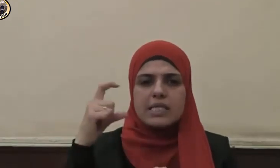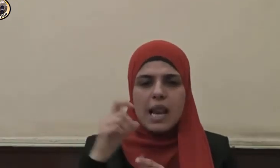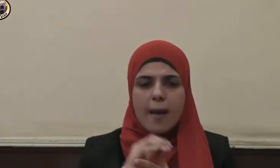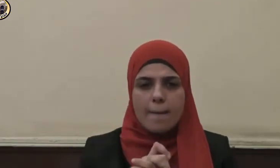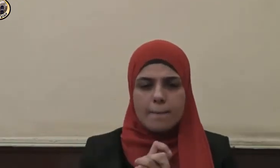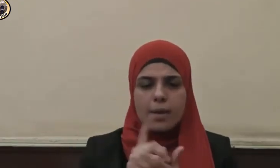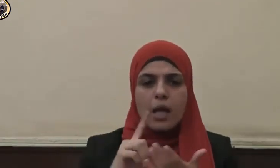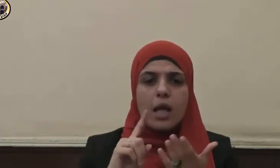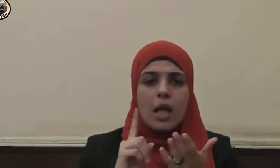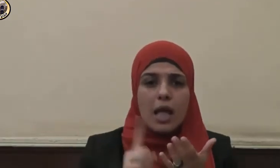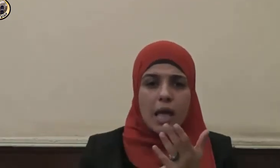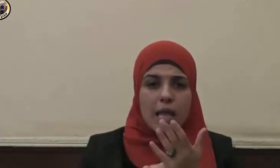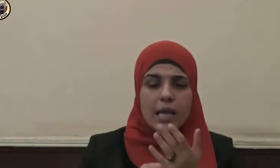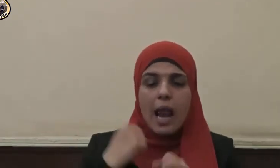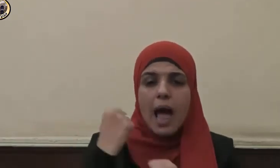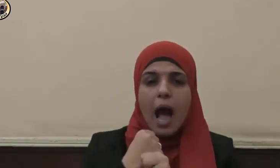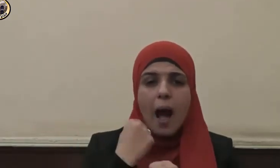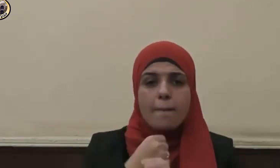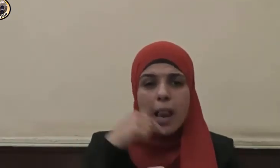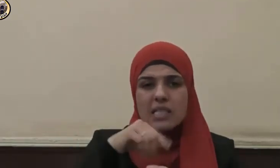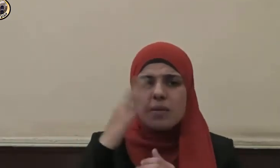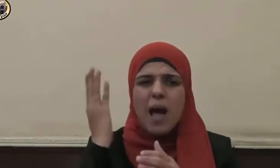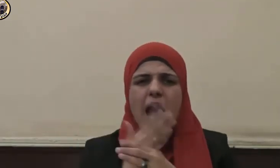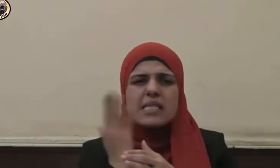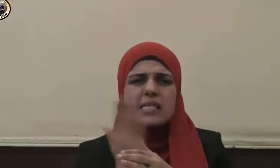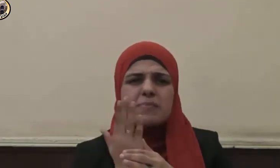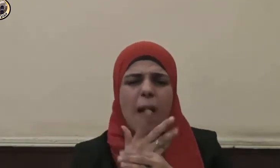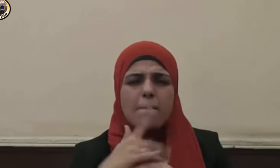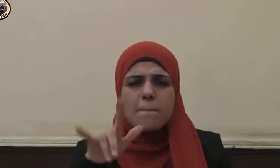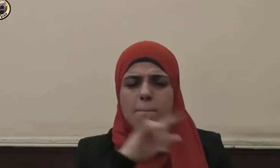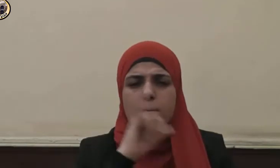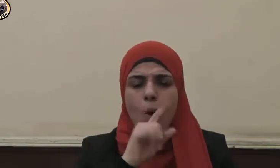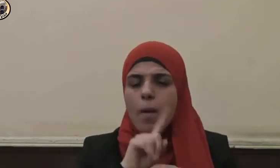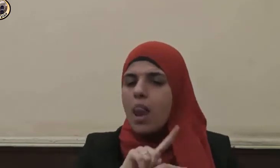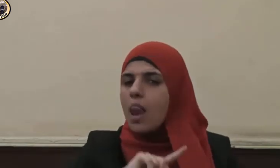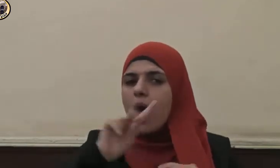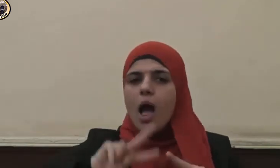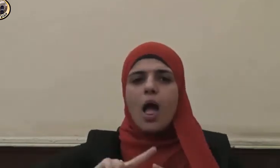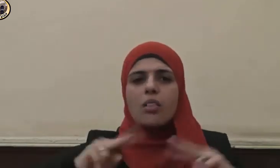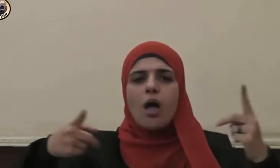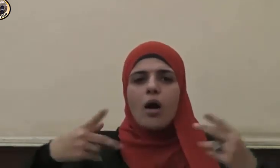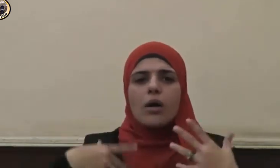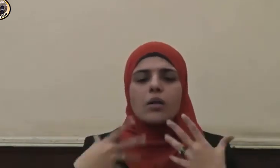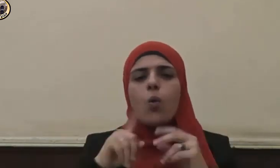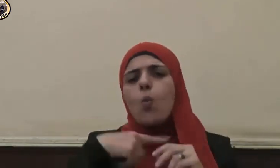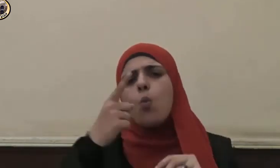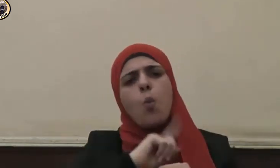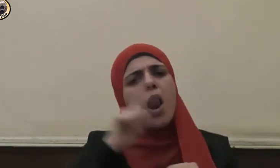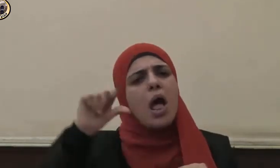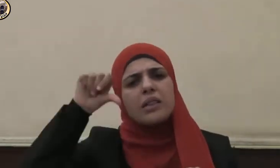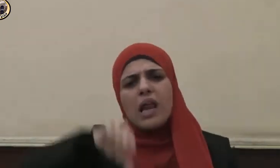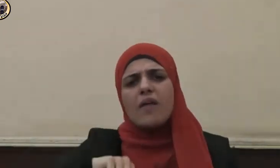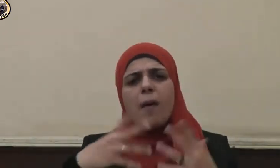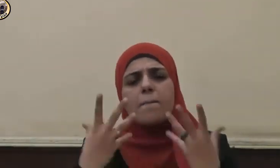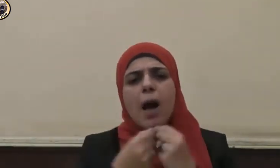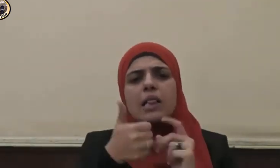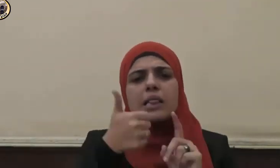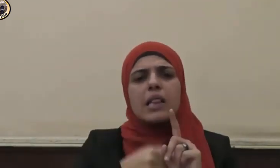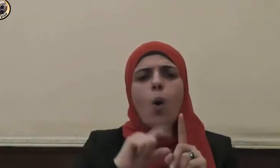الأخذ بالأسباب لا يتعارض ولا يتنافى مع التوكل على الله عز